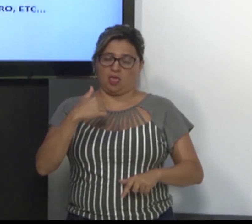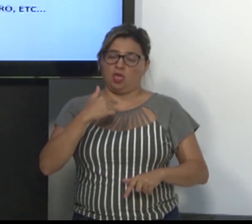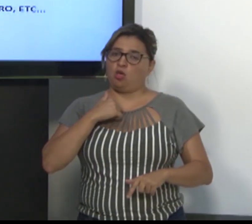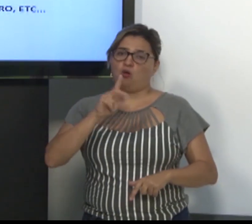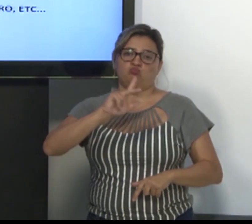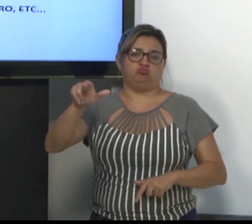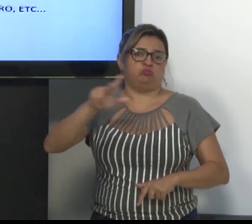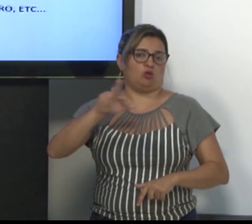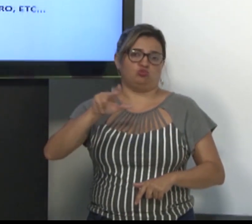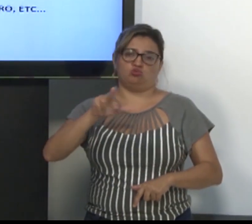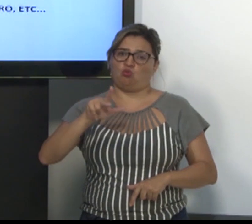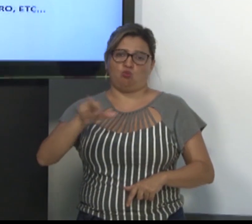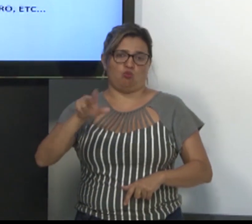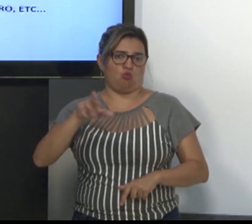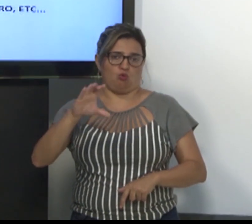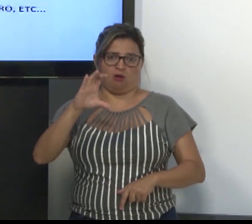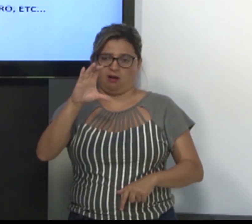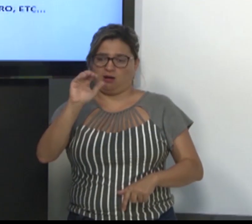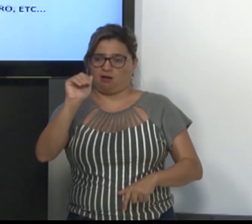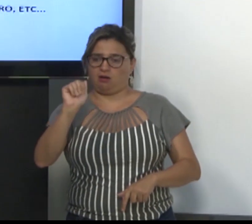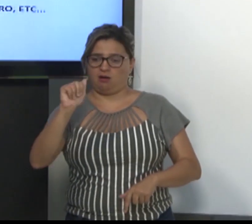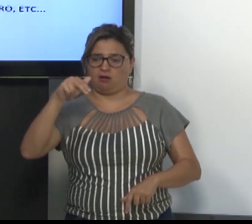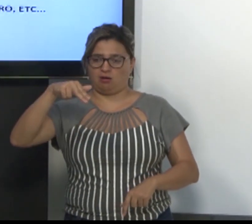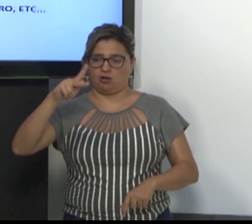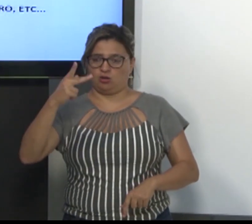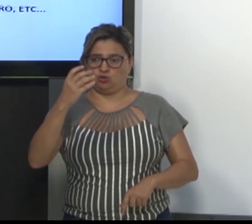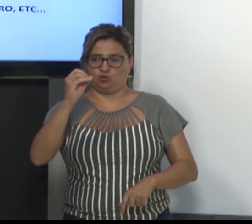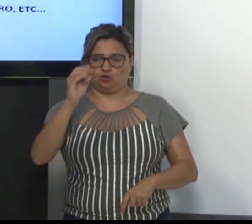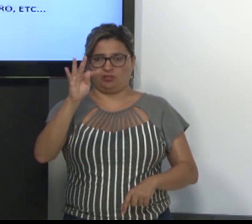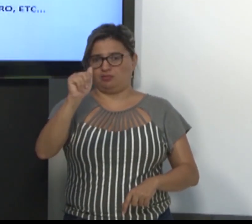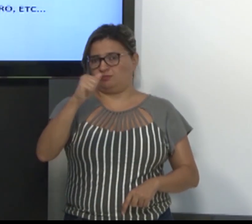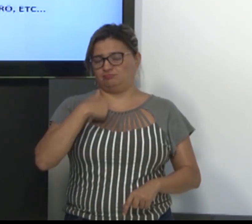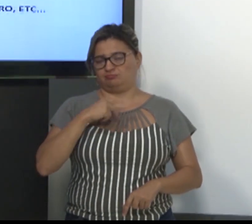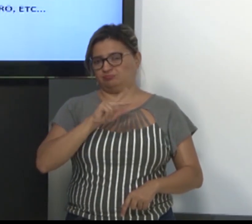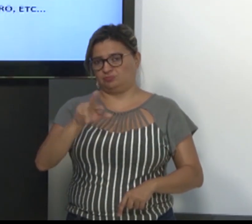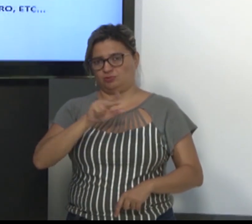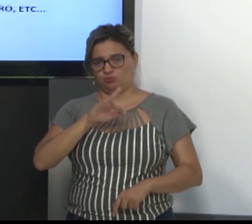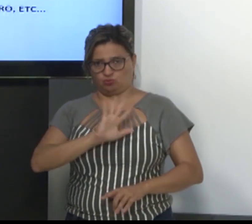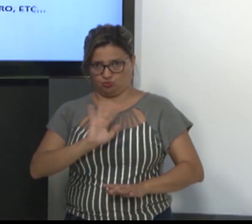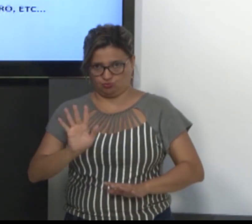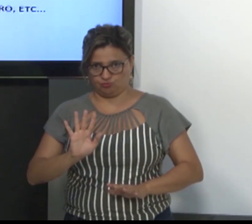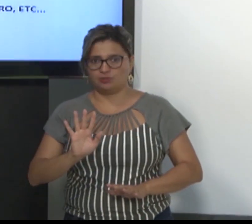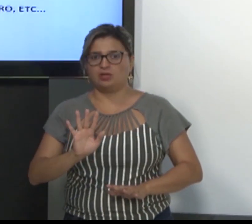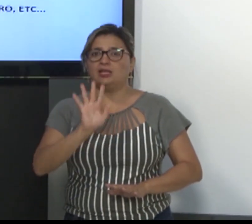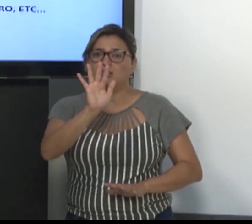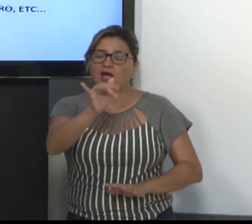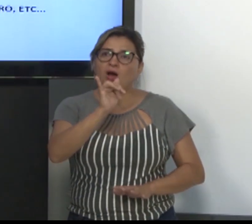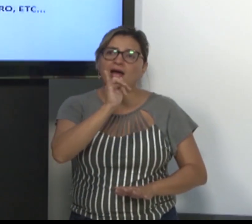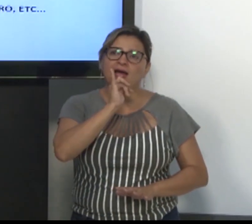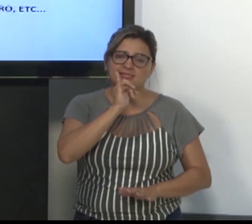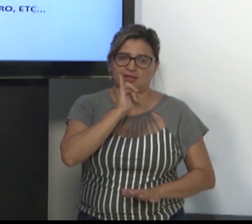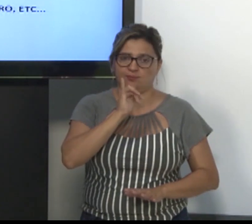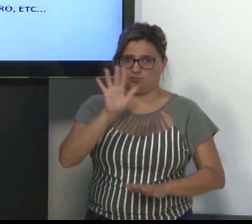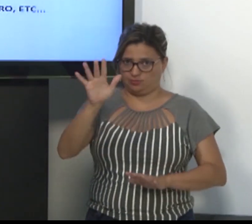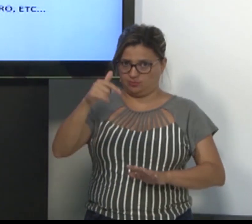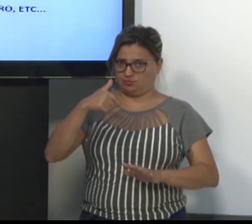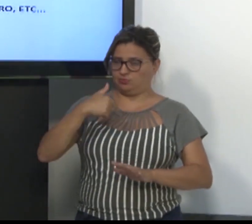esquerda, eu não faço uso dela. Eu não consigo. Eu sou destra. Não sou